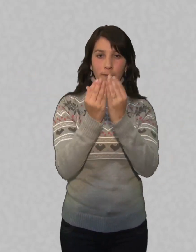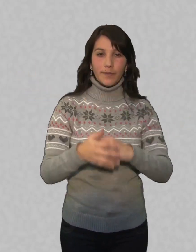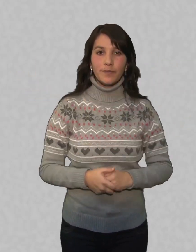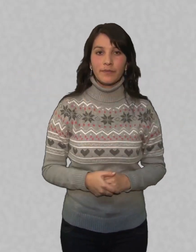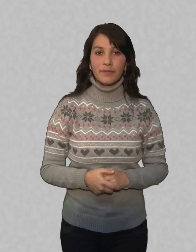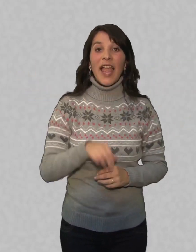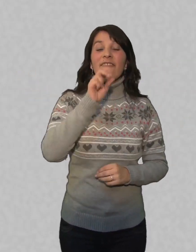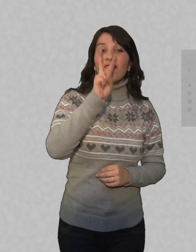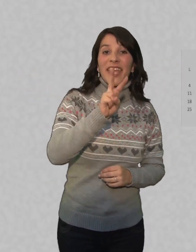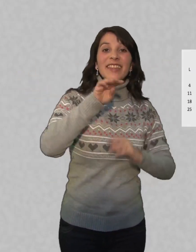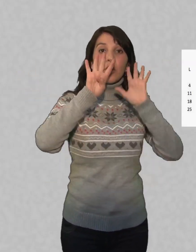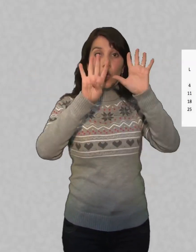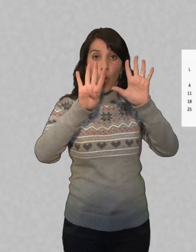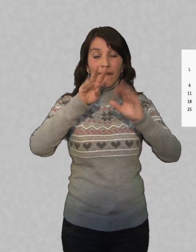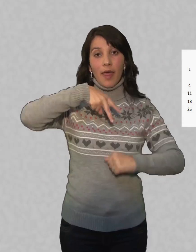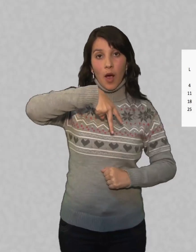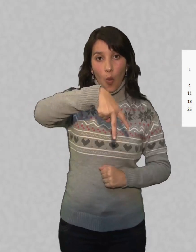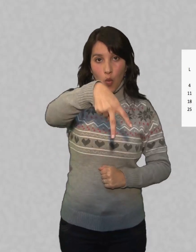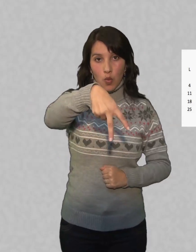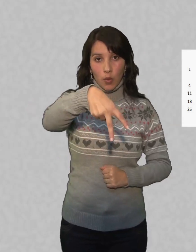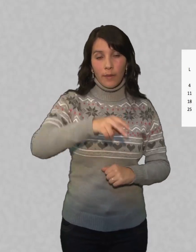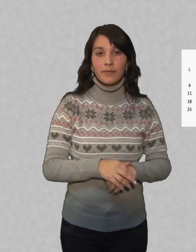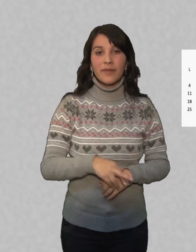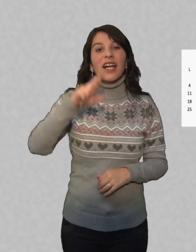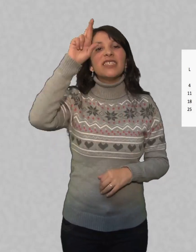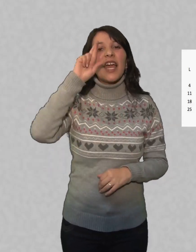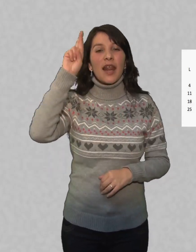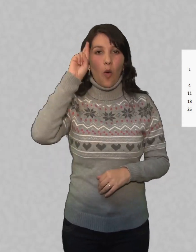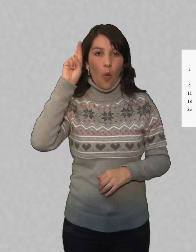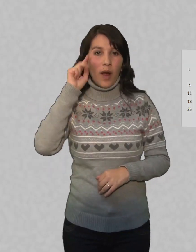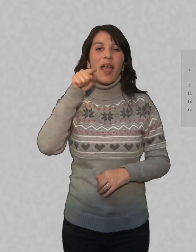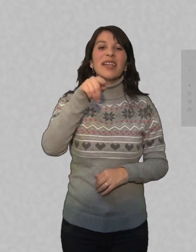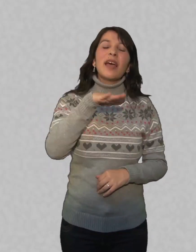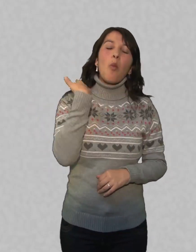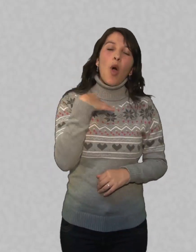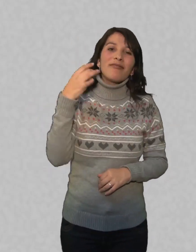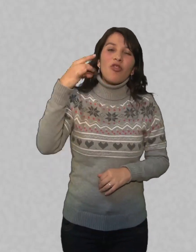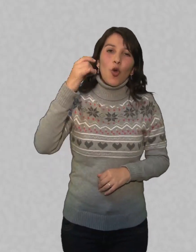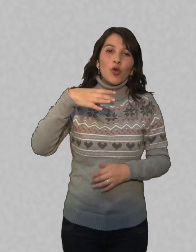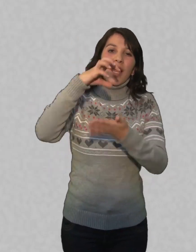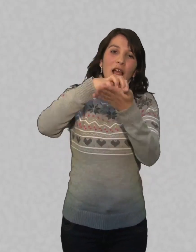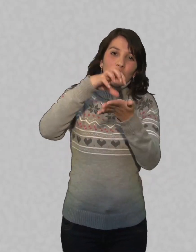El 29 de junio Se recuerda su muerte dolorosa en la ciudad de Roma.